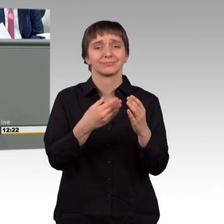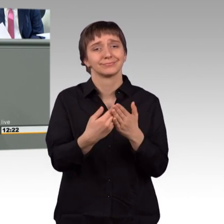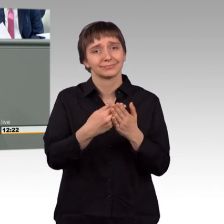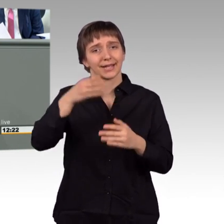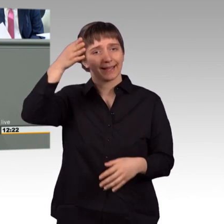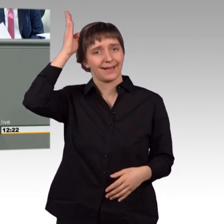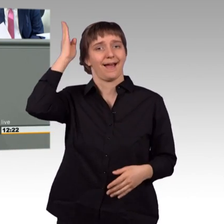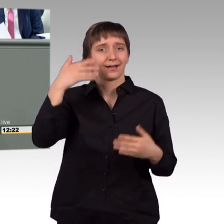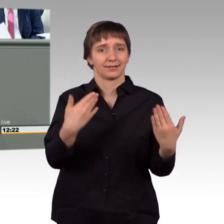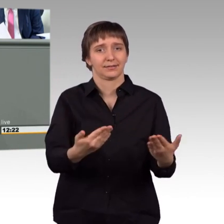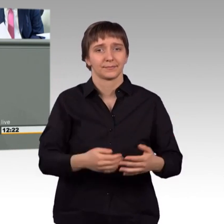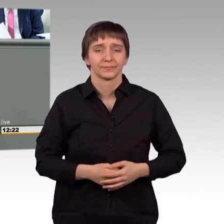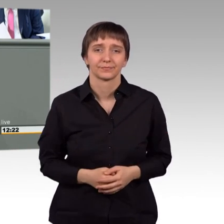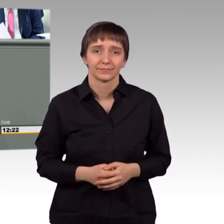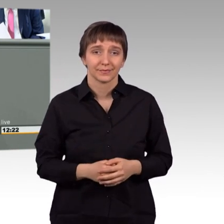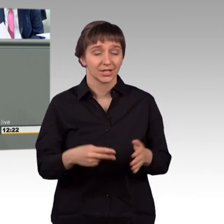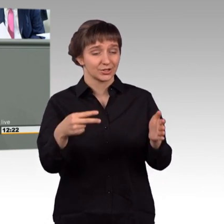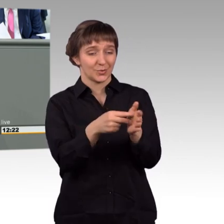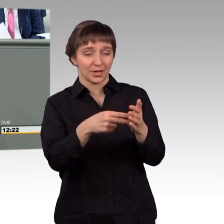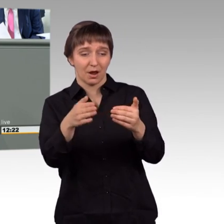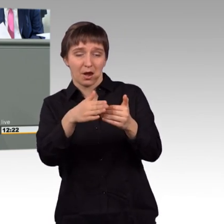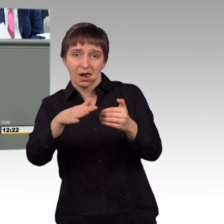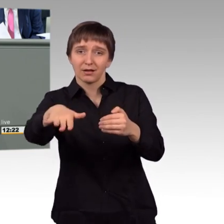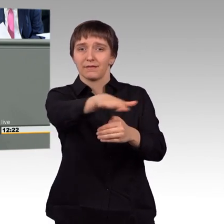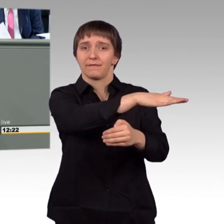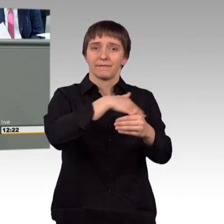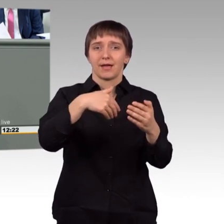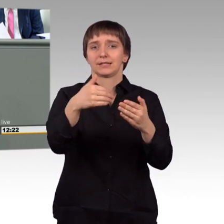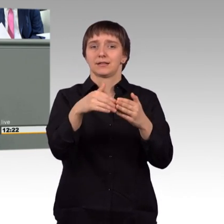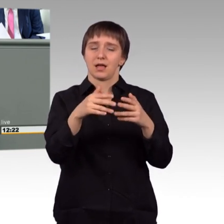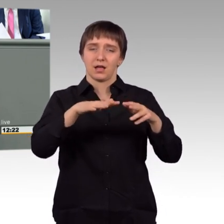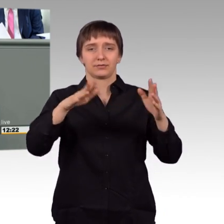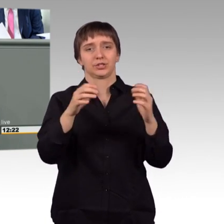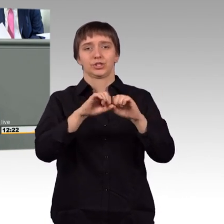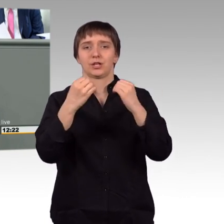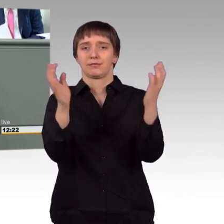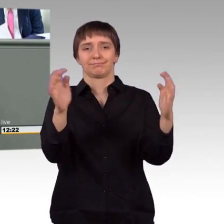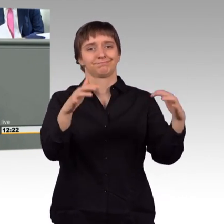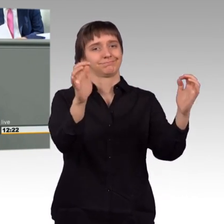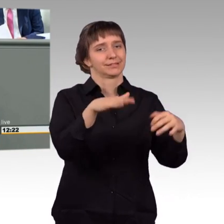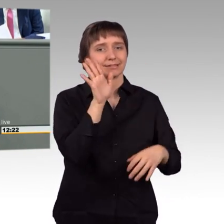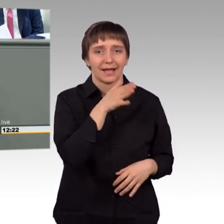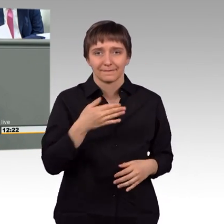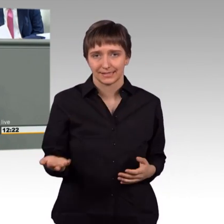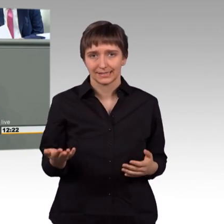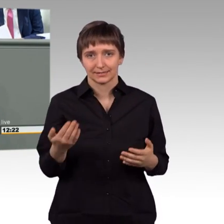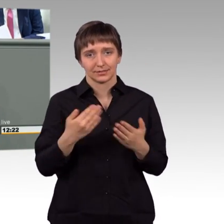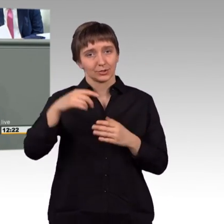dass es um Syrien herum weiter zusammenbricht. Der aus meiner Sicht völkerrechtswidrige Angriff der Türkei ist heute hier genug angesprochen worden.